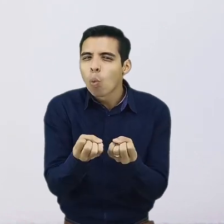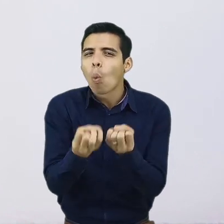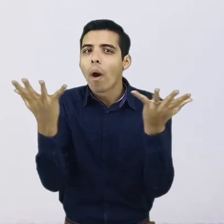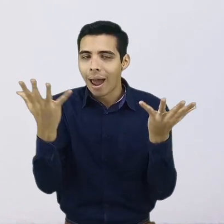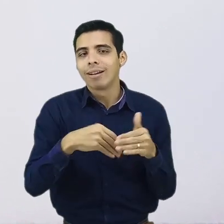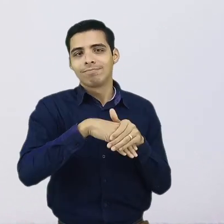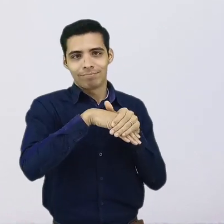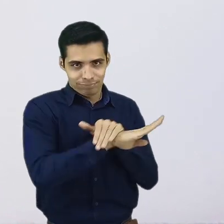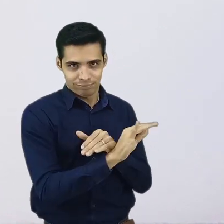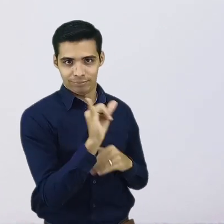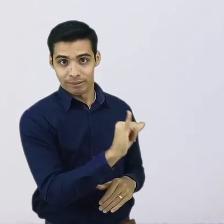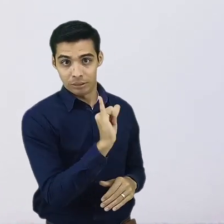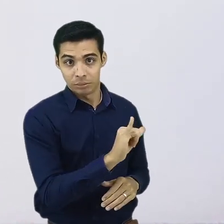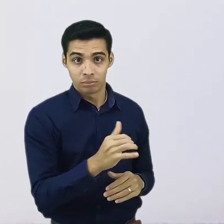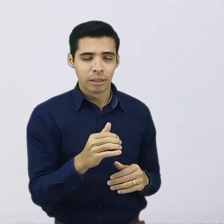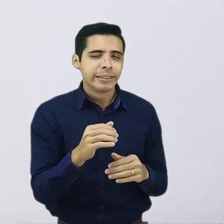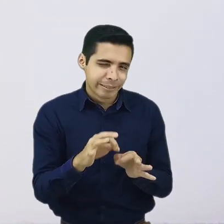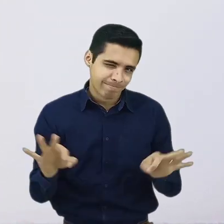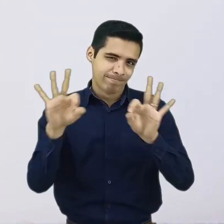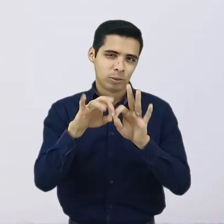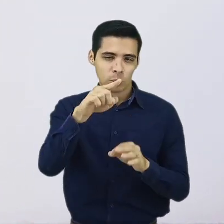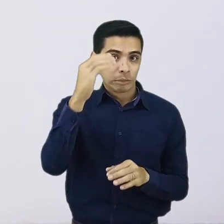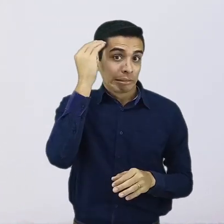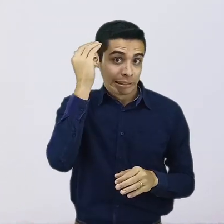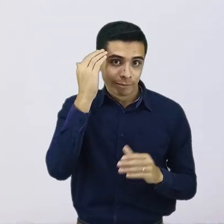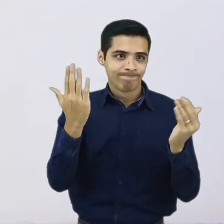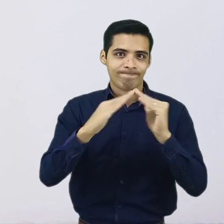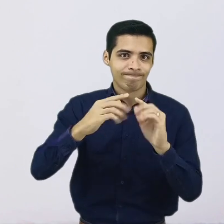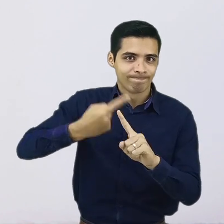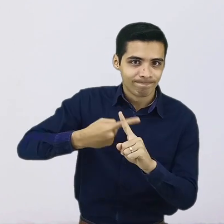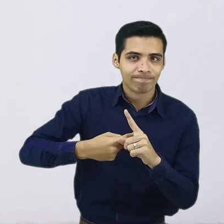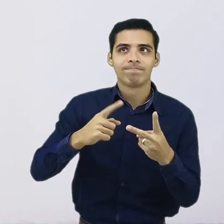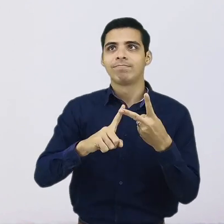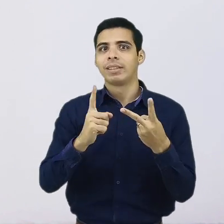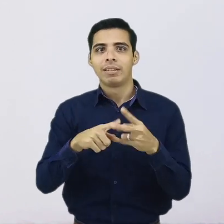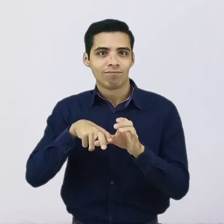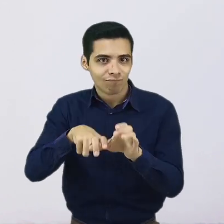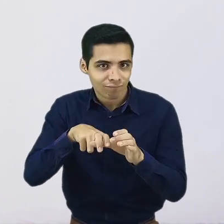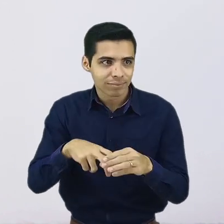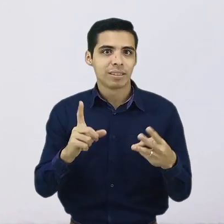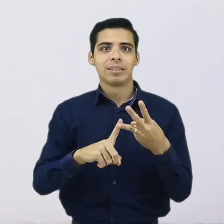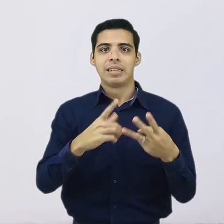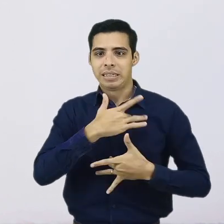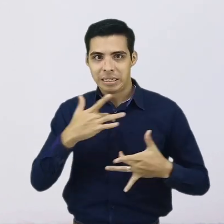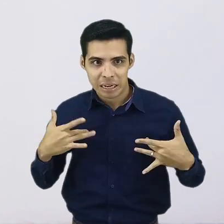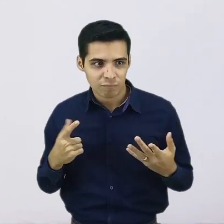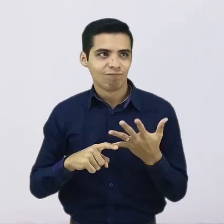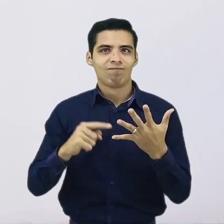primordiales, como la vivienda, los alimentos, atención médica, transporte, deudas y pensión, entre otros. Es importante recordar que para que la meta